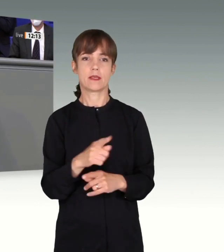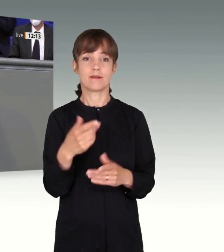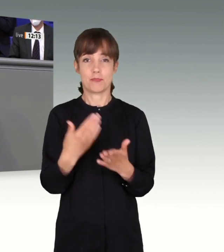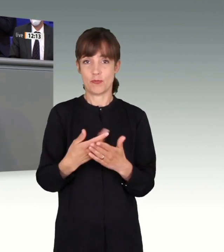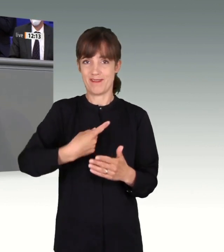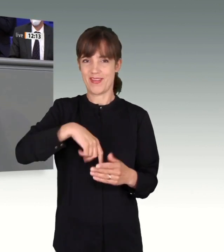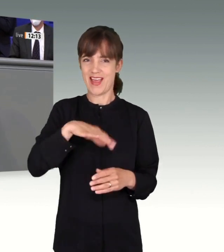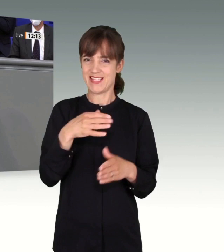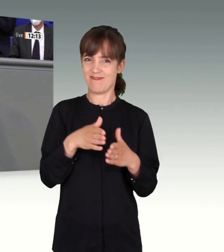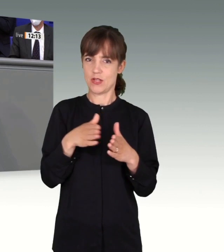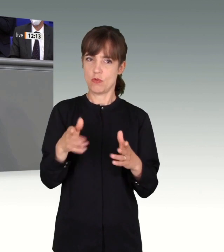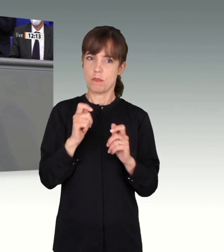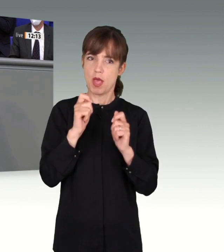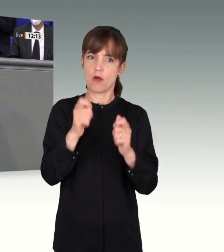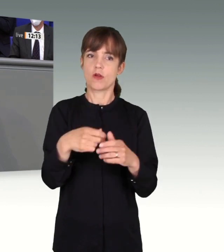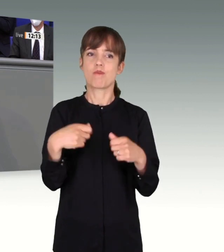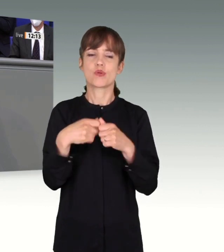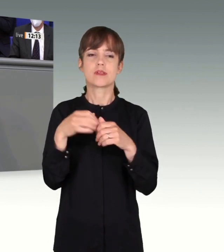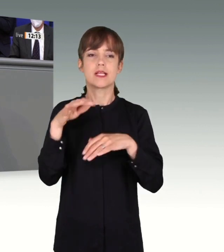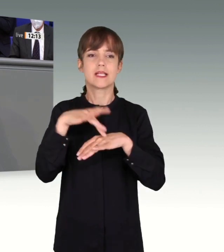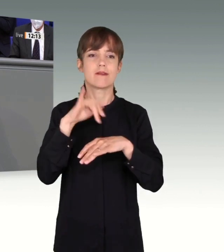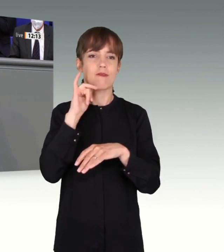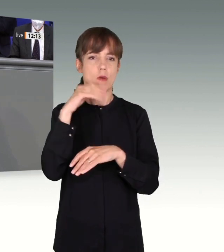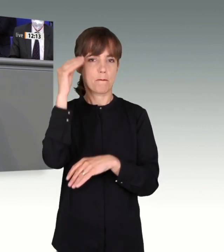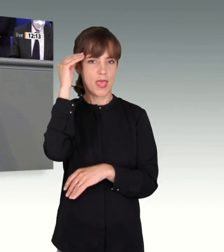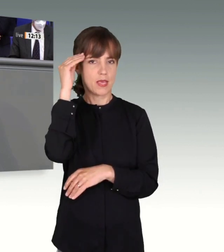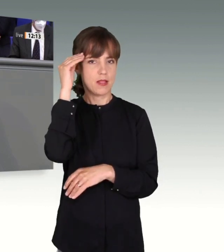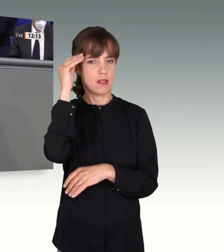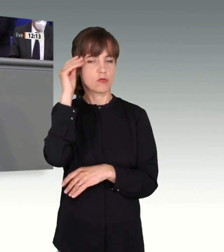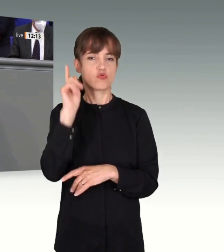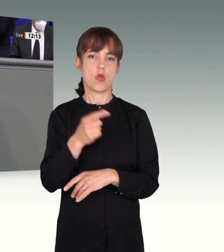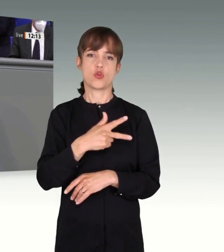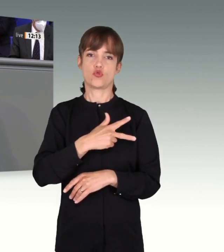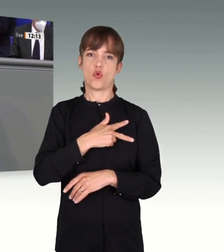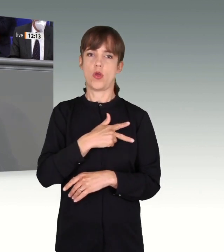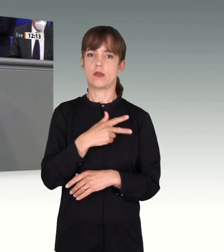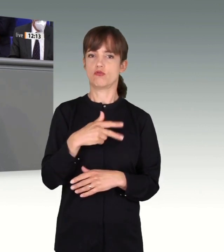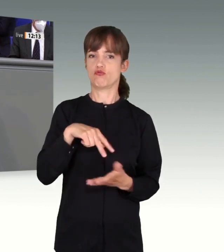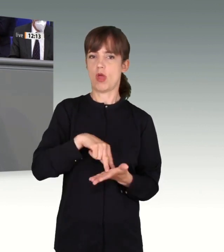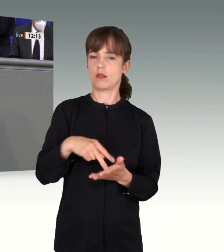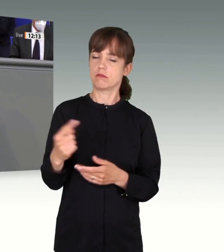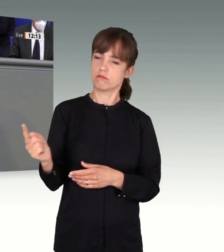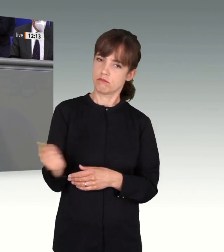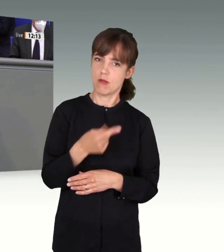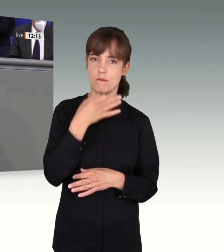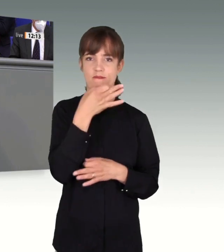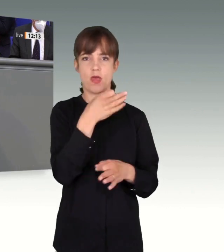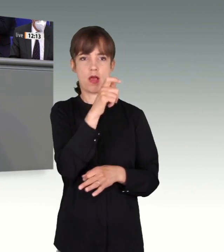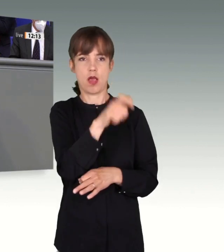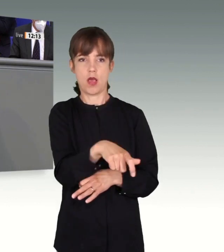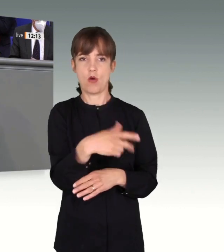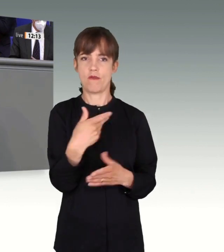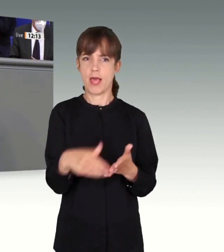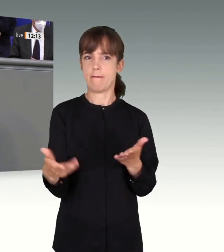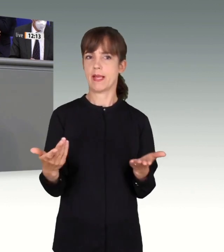und sie gab ein Versprechen. Es würde alles unternommen werden, um dieses Attentat aufzuklären. Ich finde es beschämend, dass Sie bei